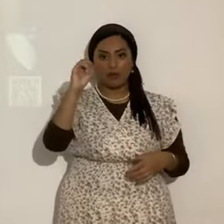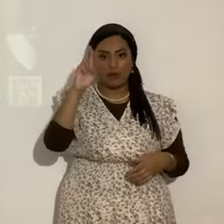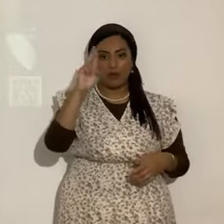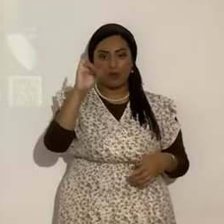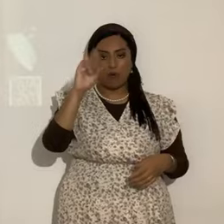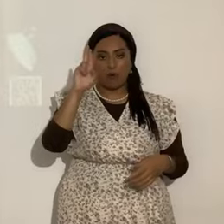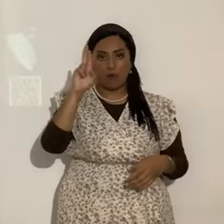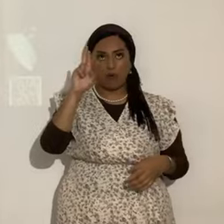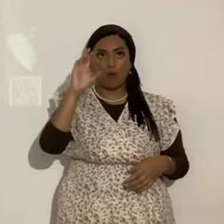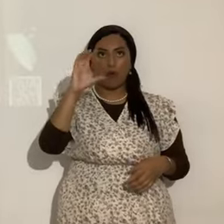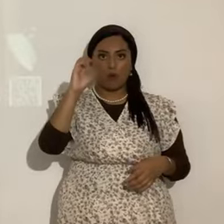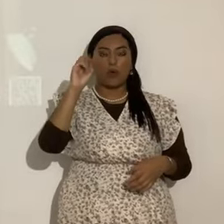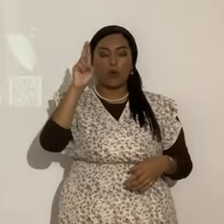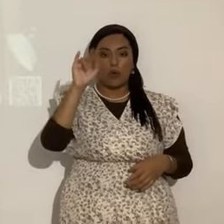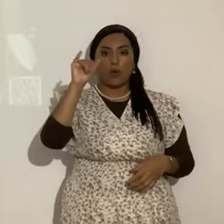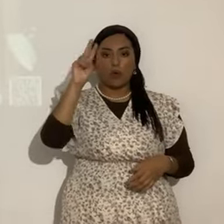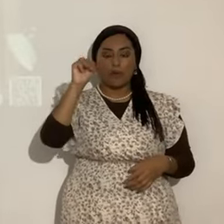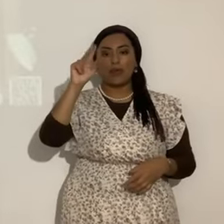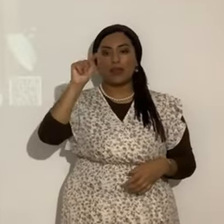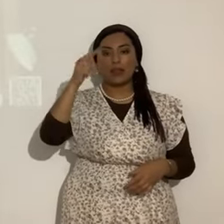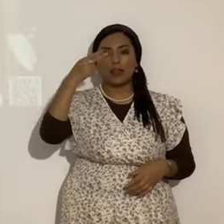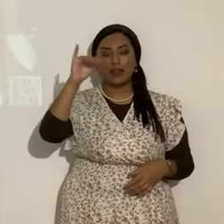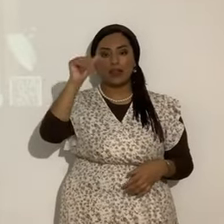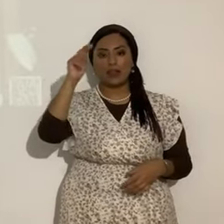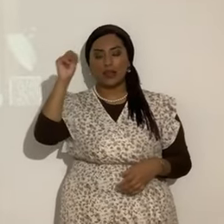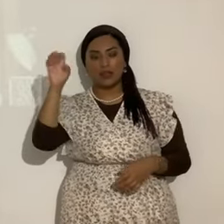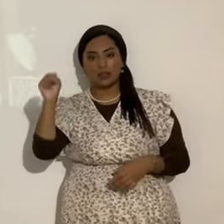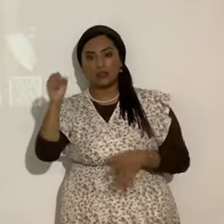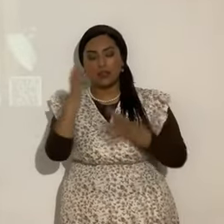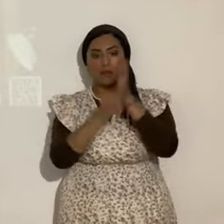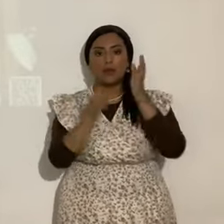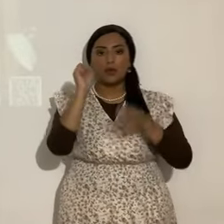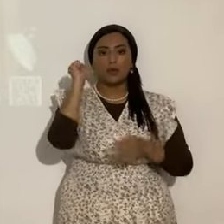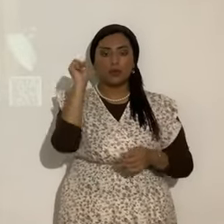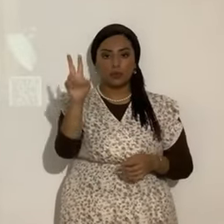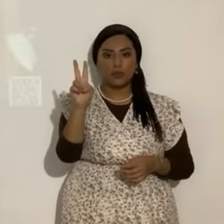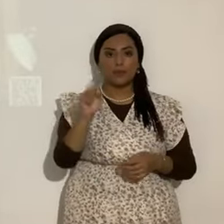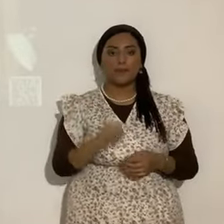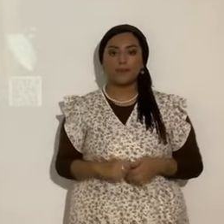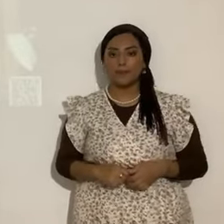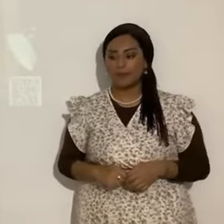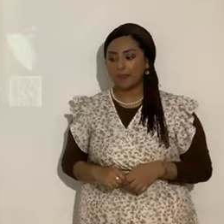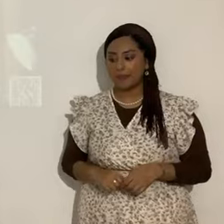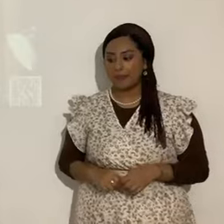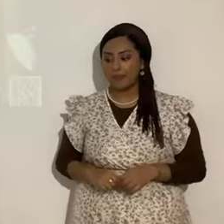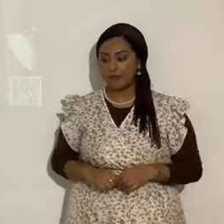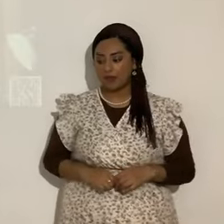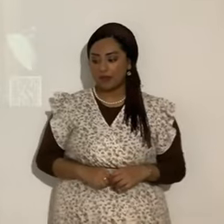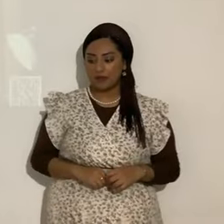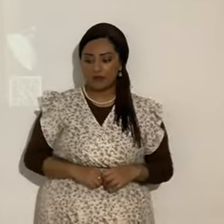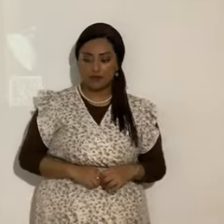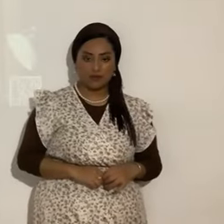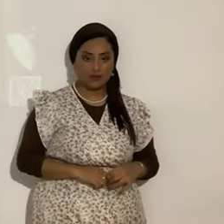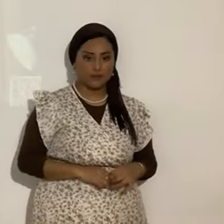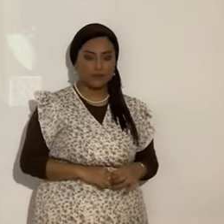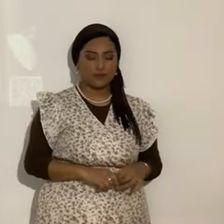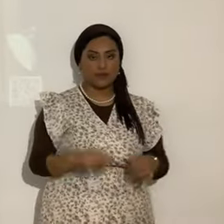2 1 Corintios 2 ¿sí? verso 14